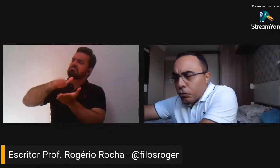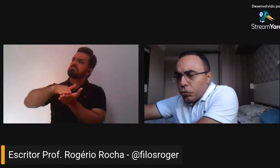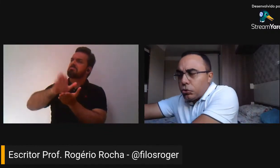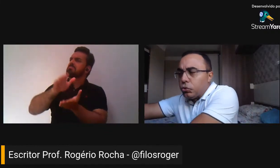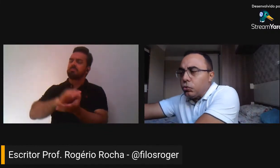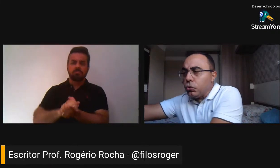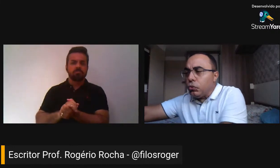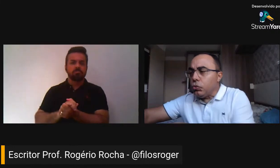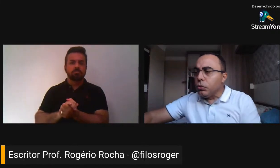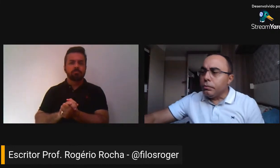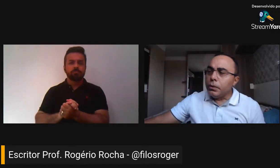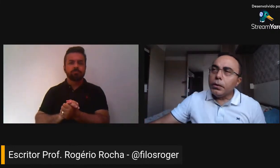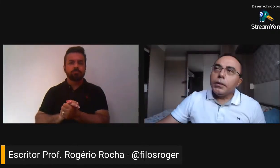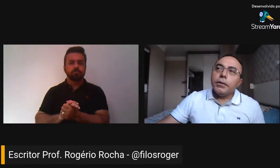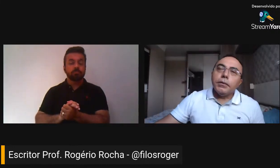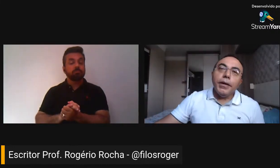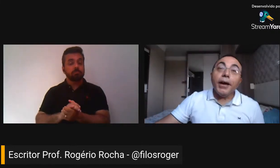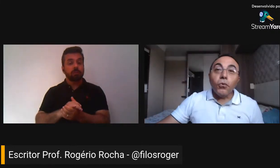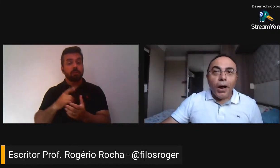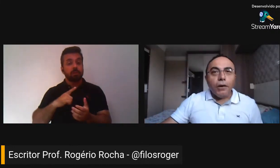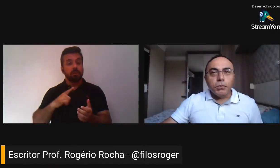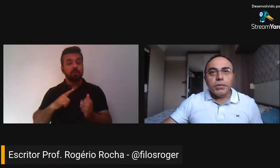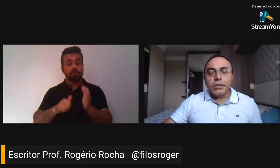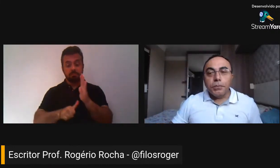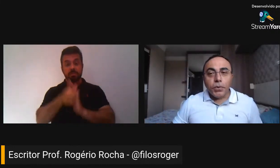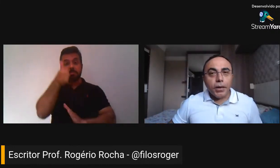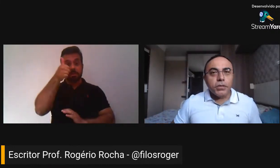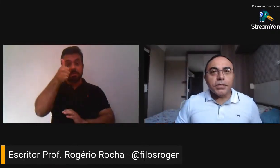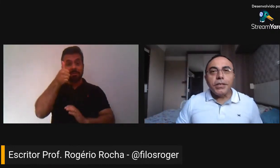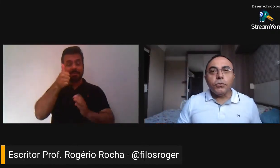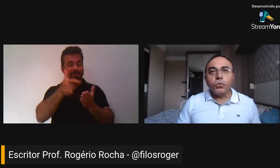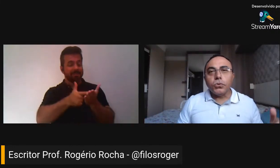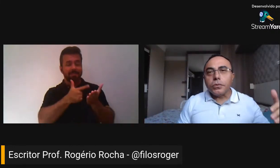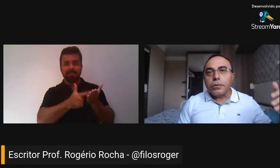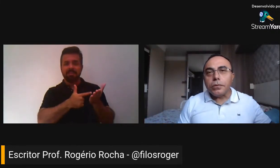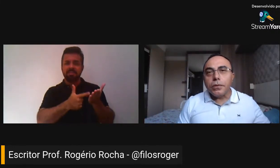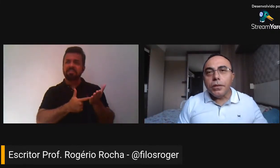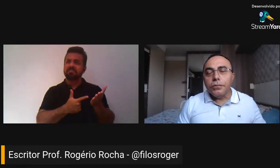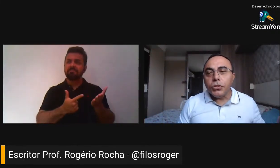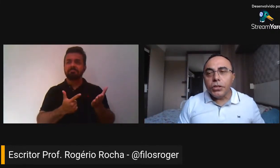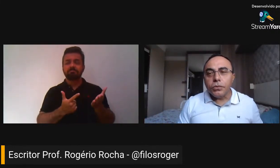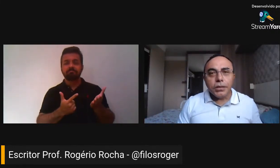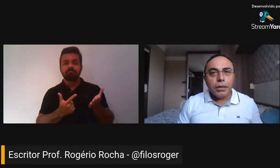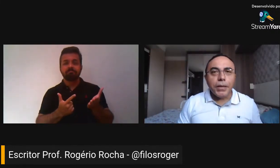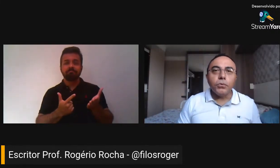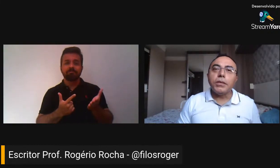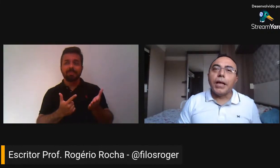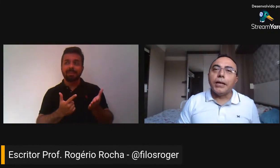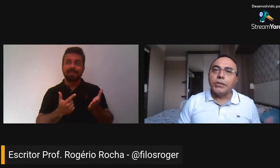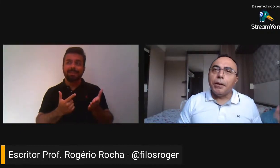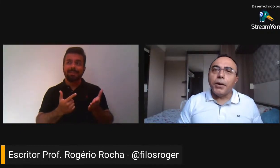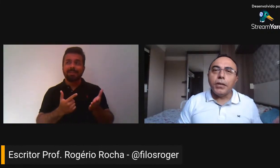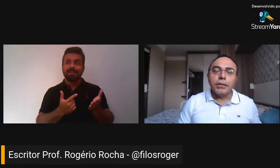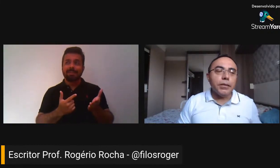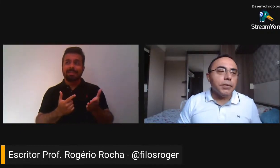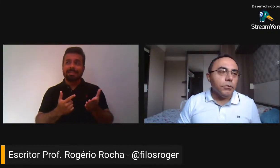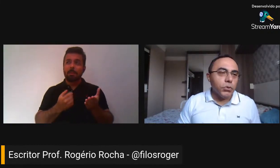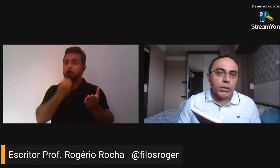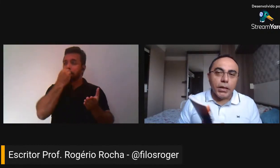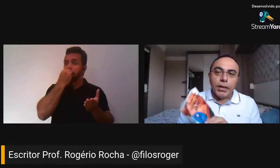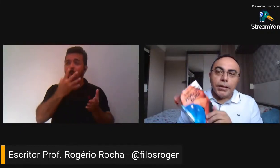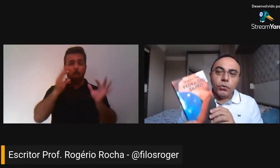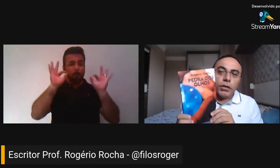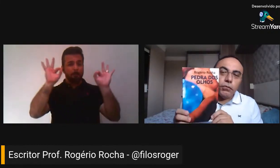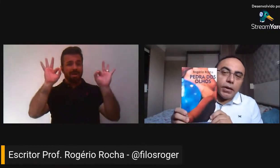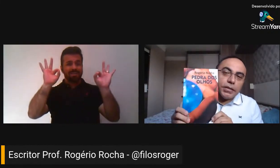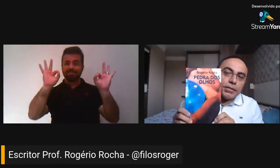foi muito irregular, vamos dizer assim, porque eram escritos que não tinham tanta maturidade, a maioria deles não